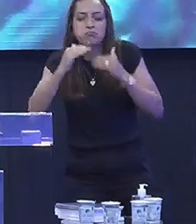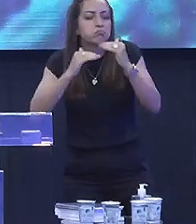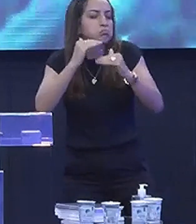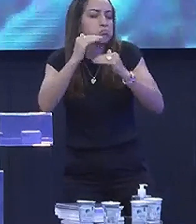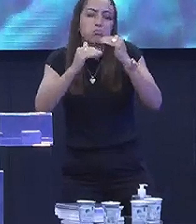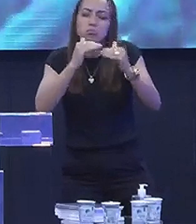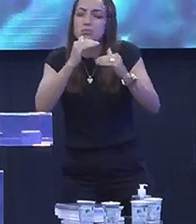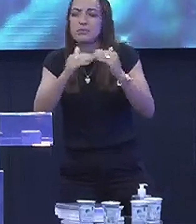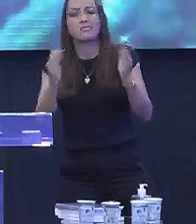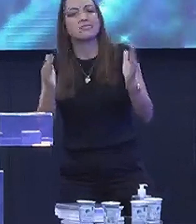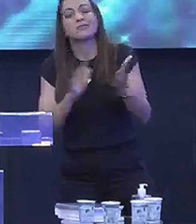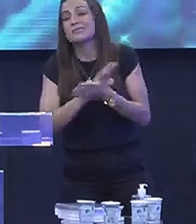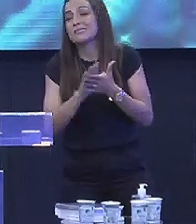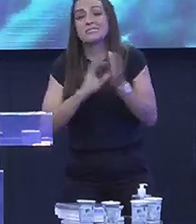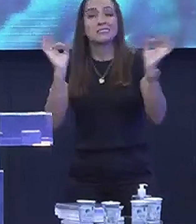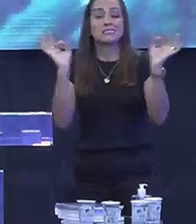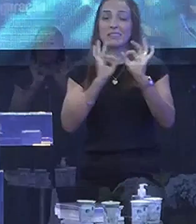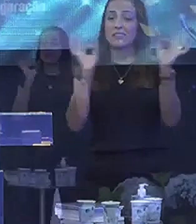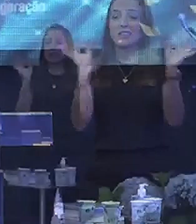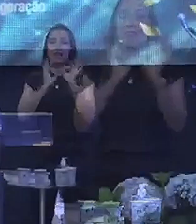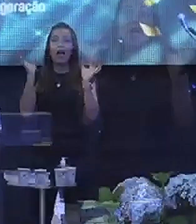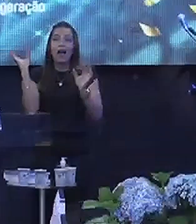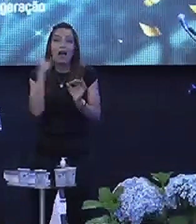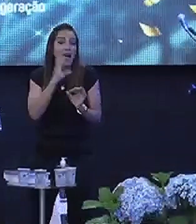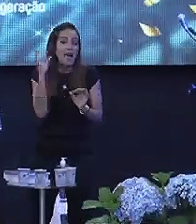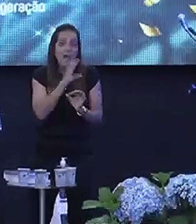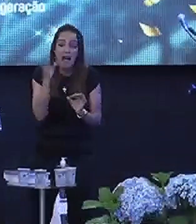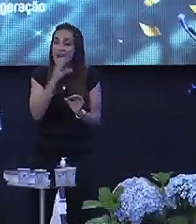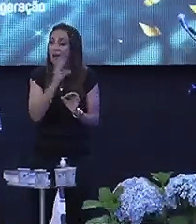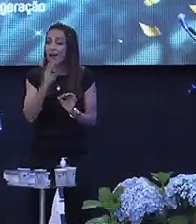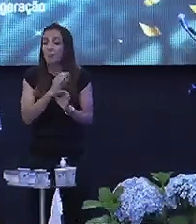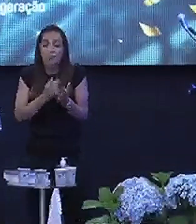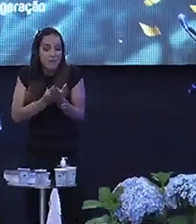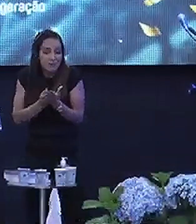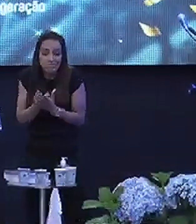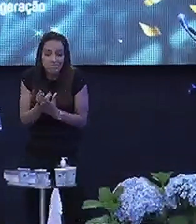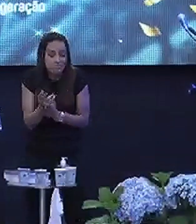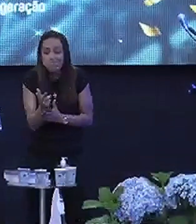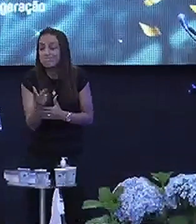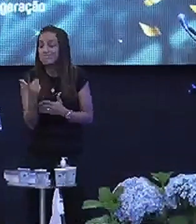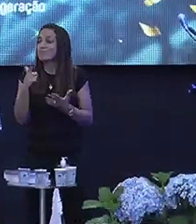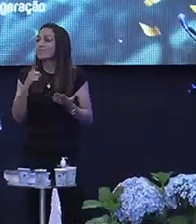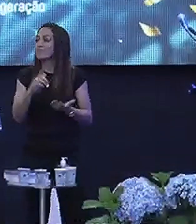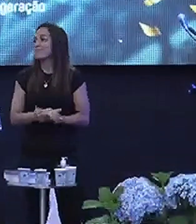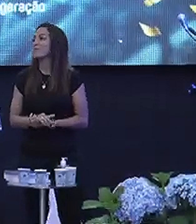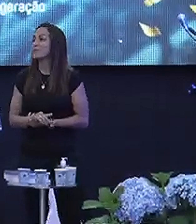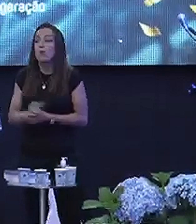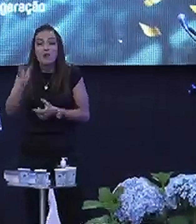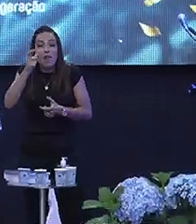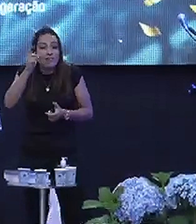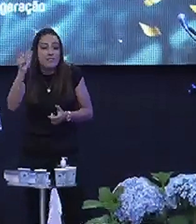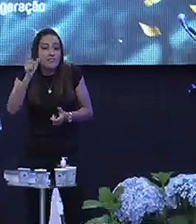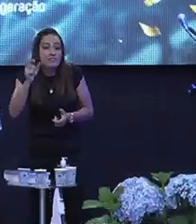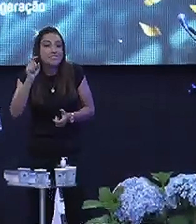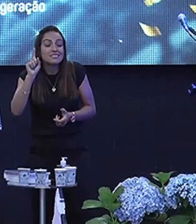De, assim, sabe? Ela não é rápida Ela está ali se rastejando Mas é interessante Que a lagarta, meu irmão Ela acha